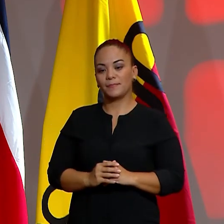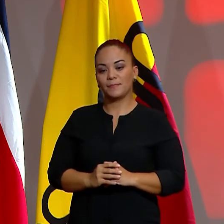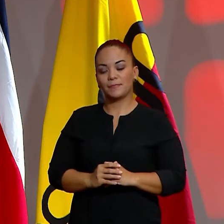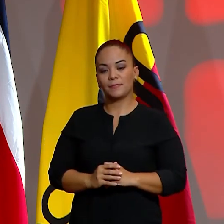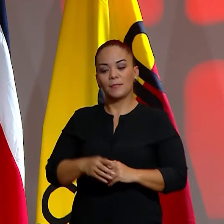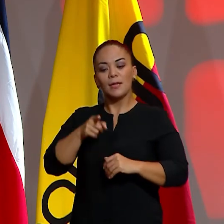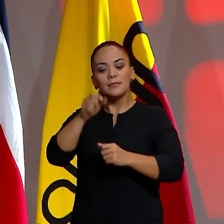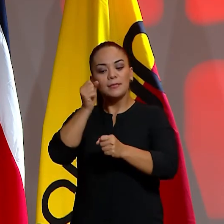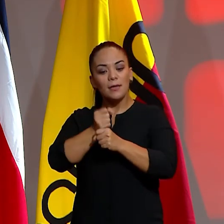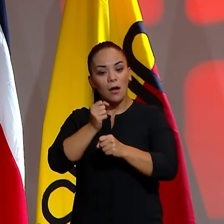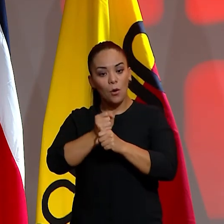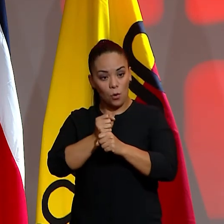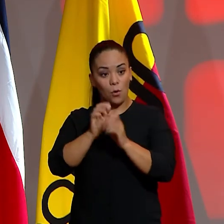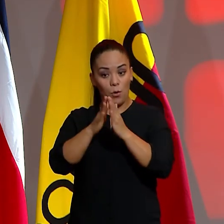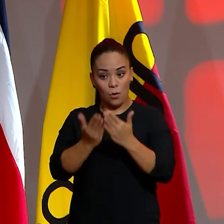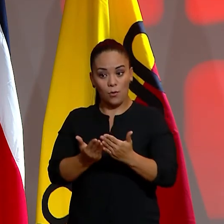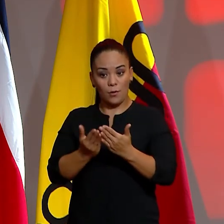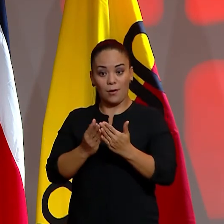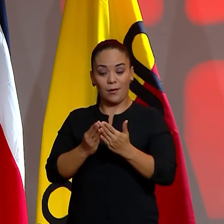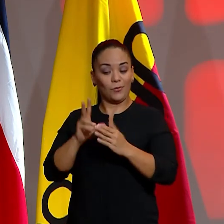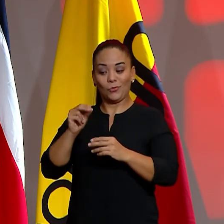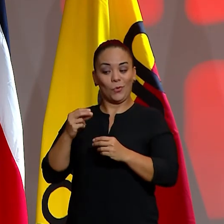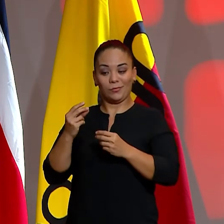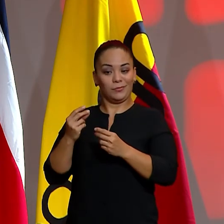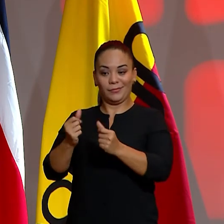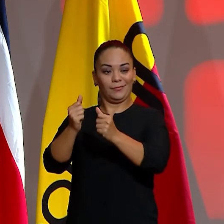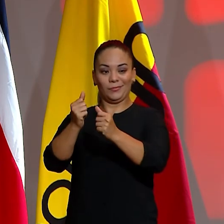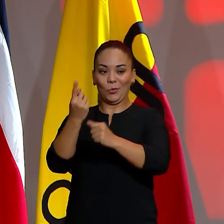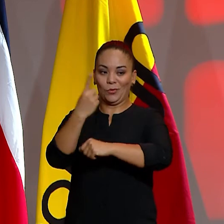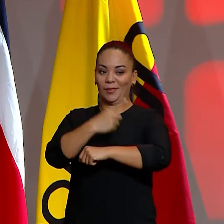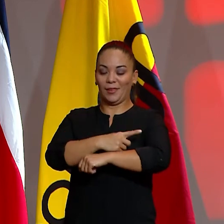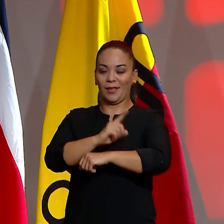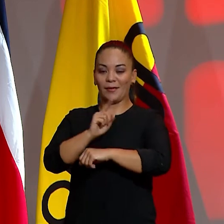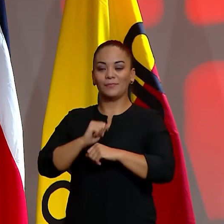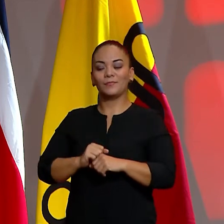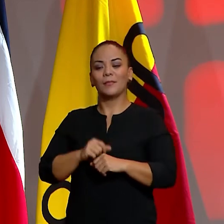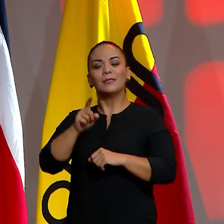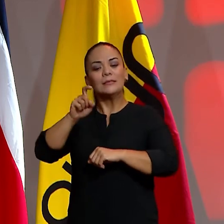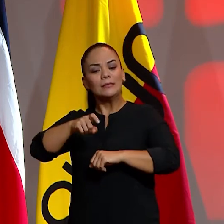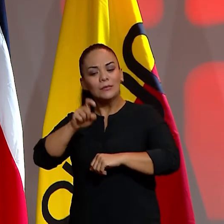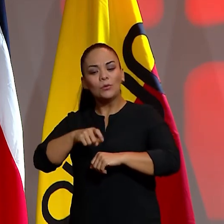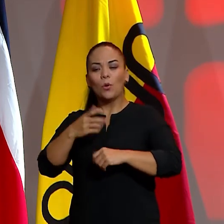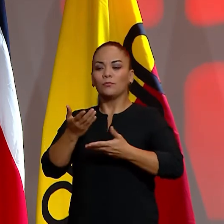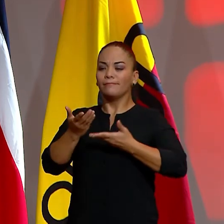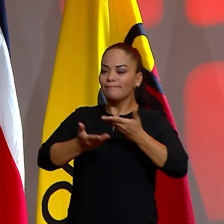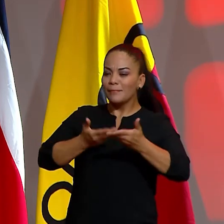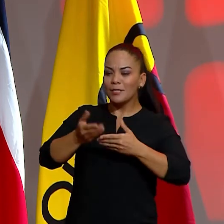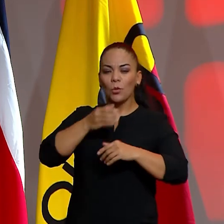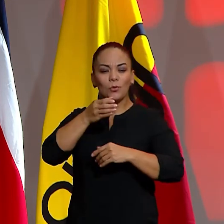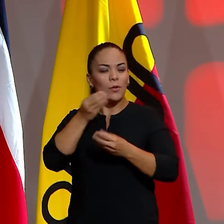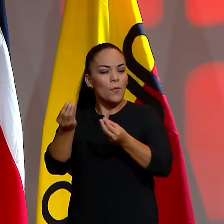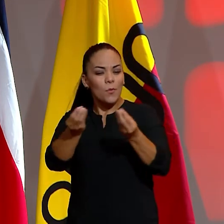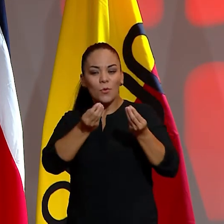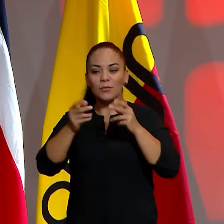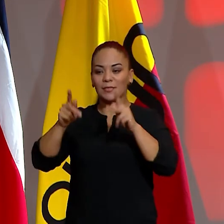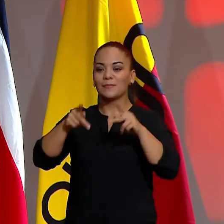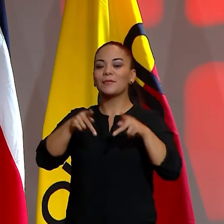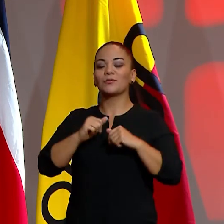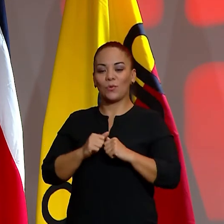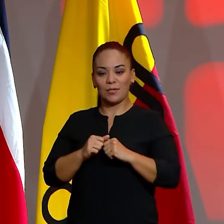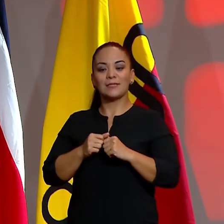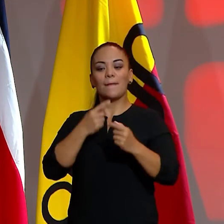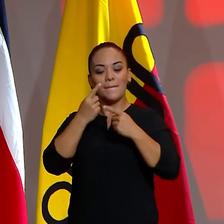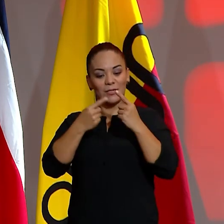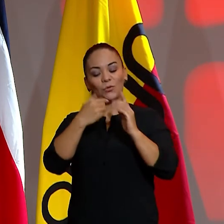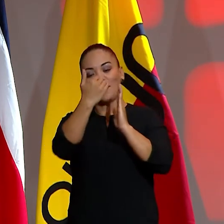Esta obra no se hizo de la noche a la mañana. Requirió de la cooperación el consejo de muchas personas que están